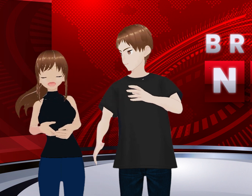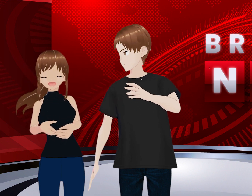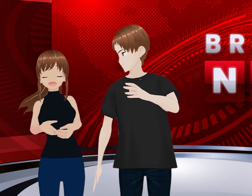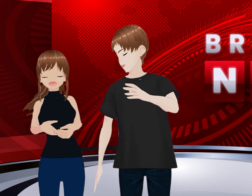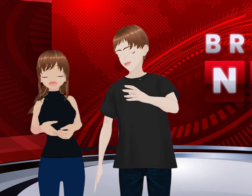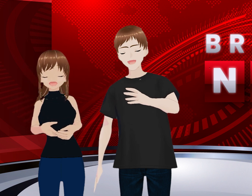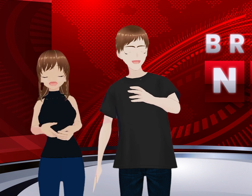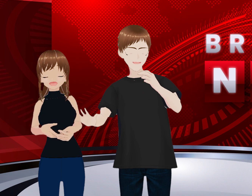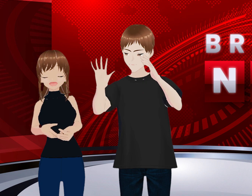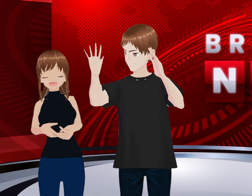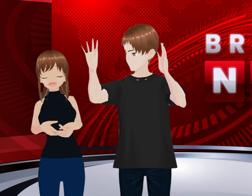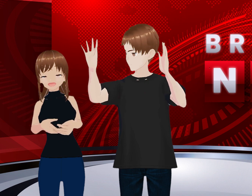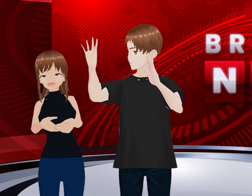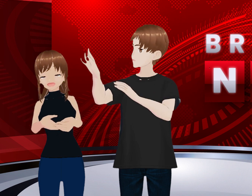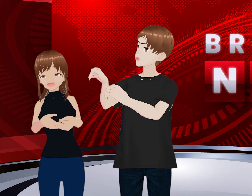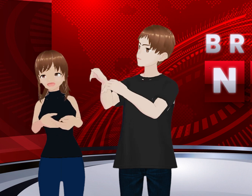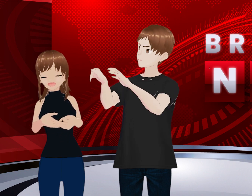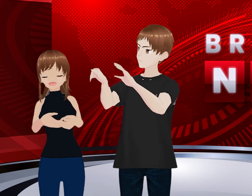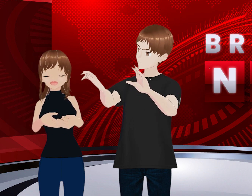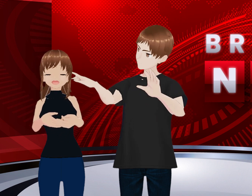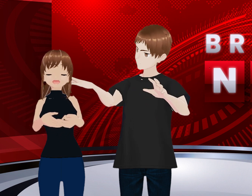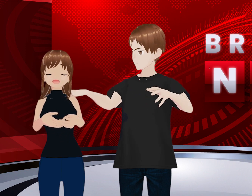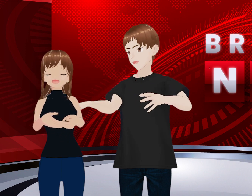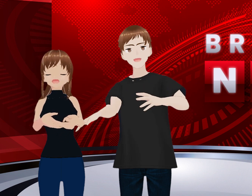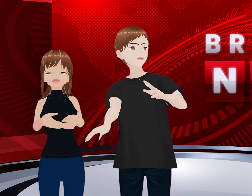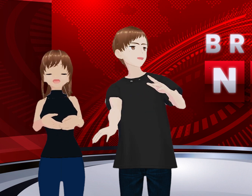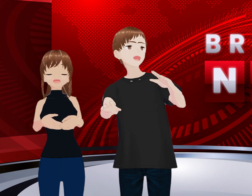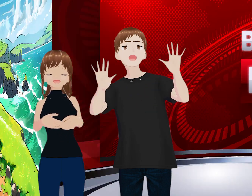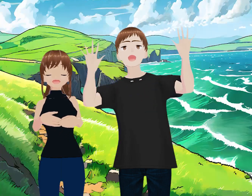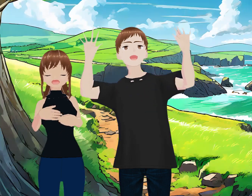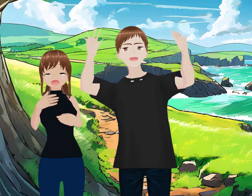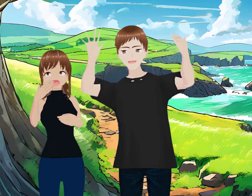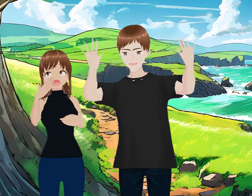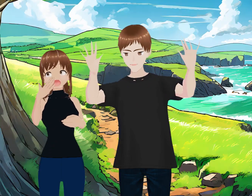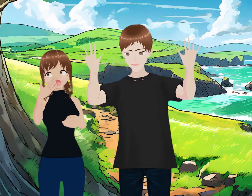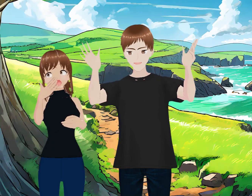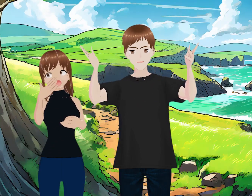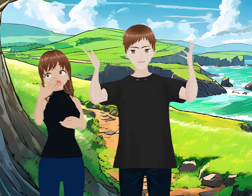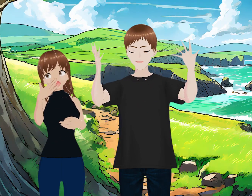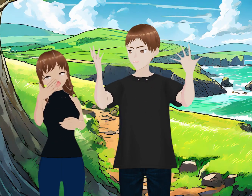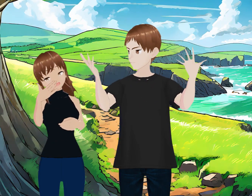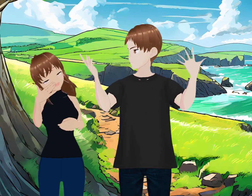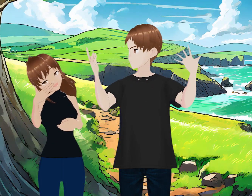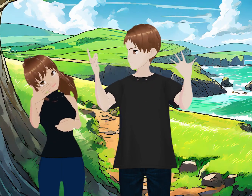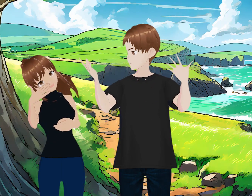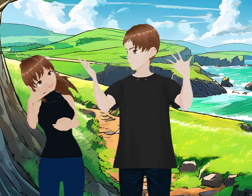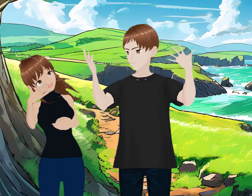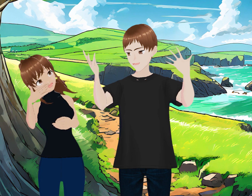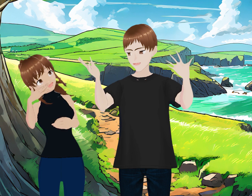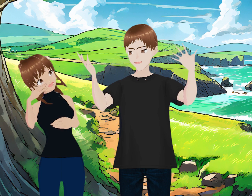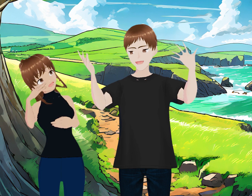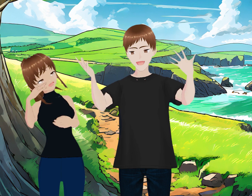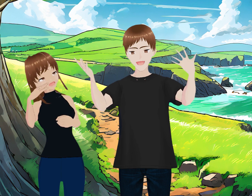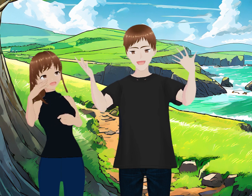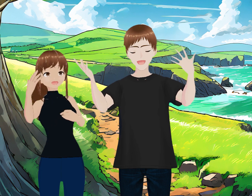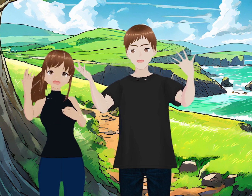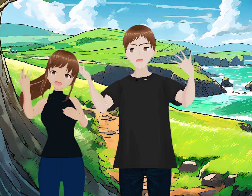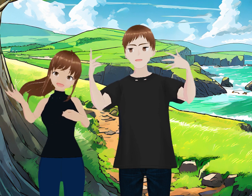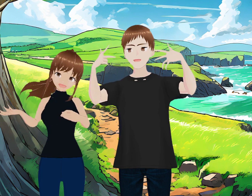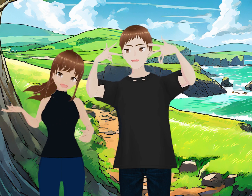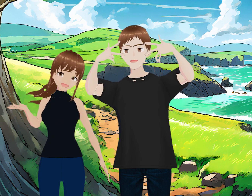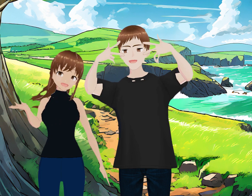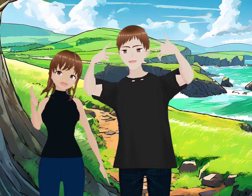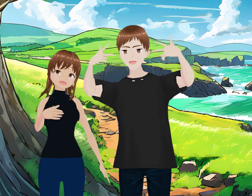No hay problema. Creo que eso del entorno noticioso no nos salió tan bien. Entonces, la ventaja es que como ya somos otro tipo de personajes,